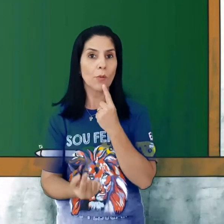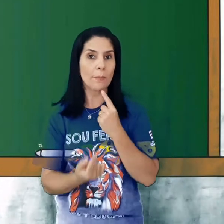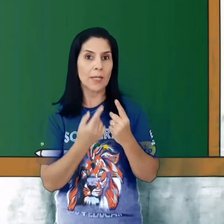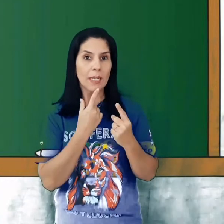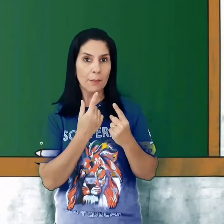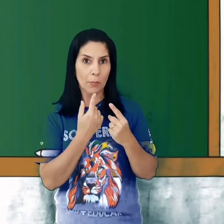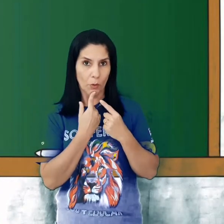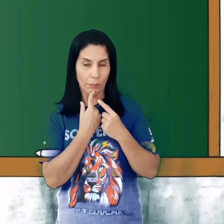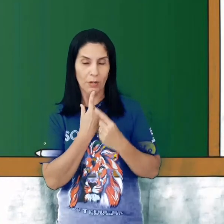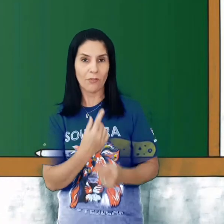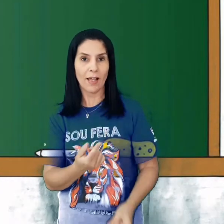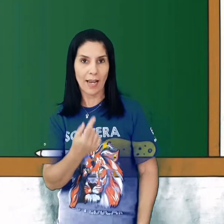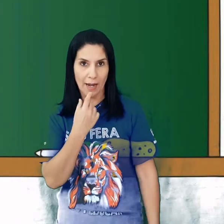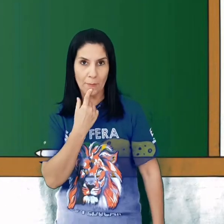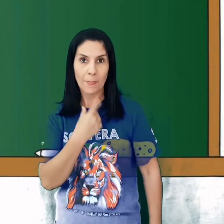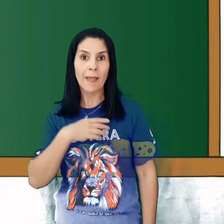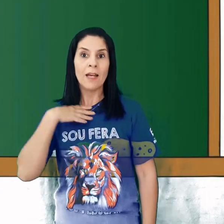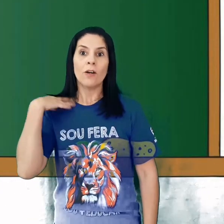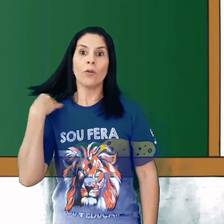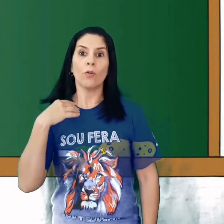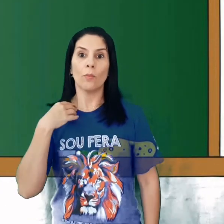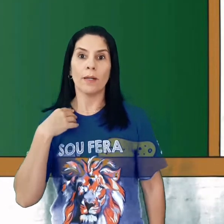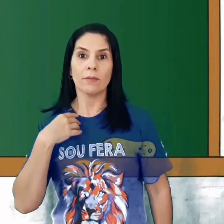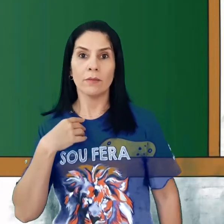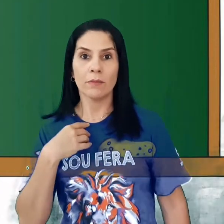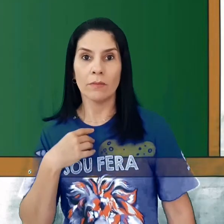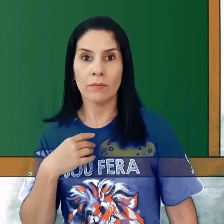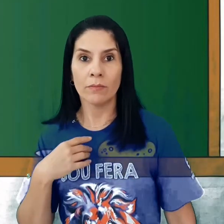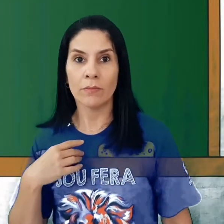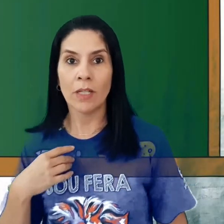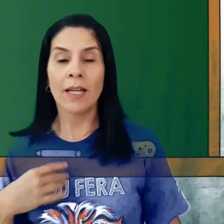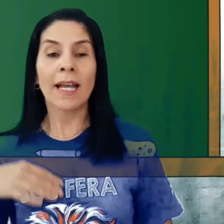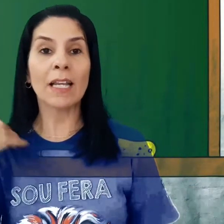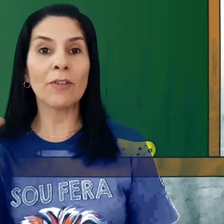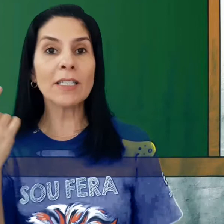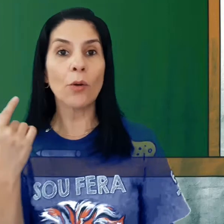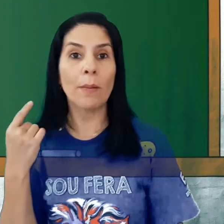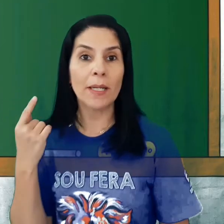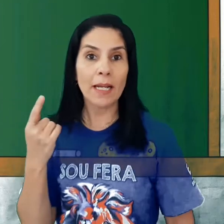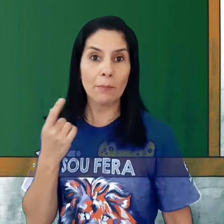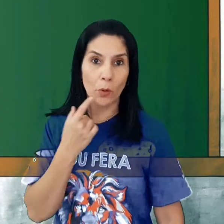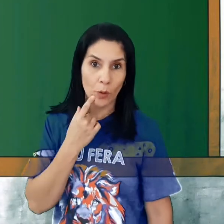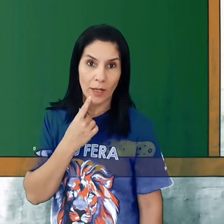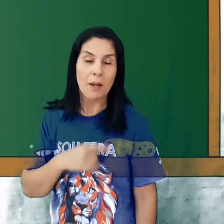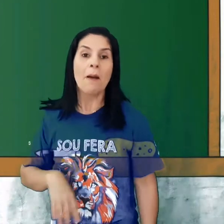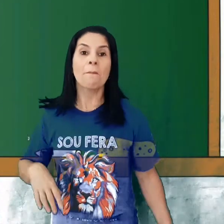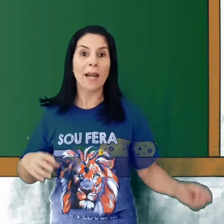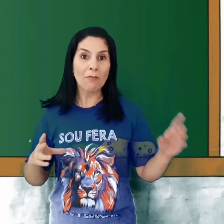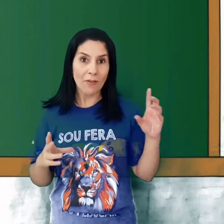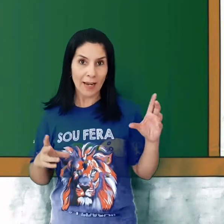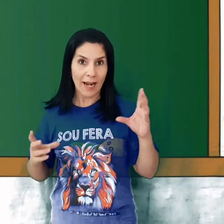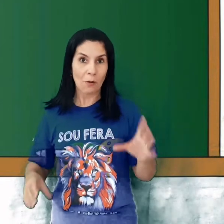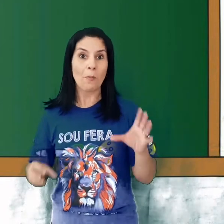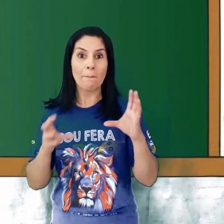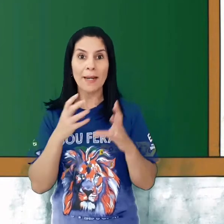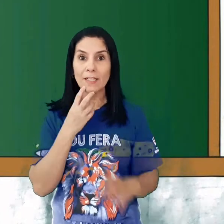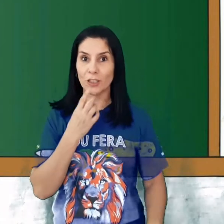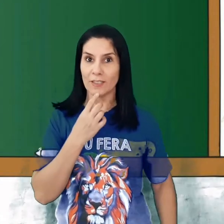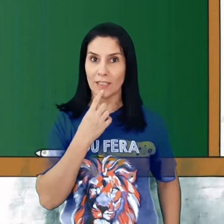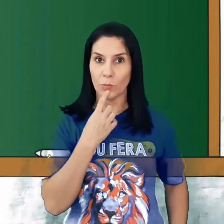eu abrir a boca para falar uma... Cada vez que eu abrir a boca para falar uma partezinha do